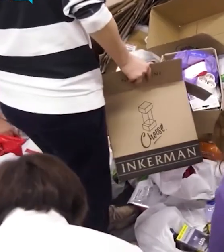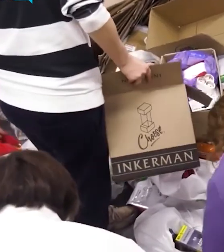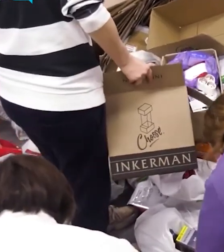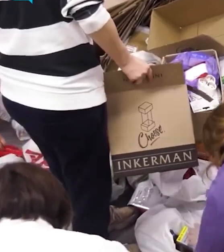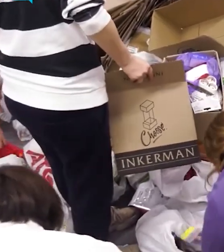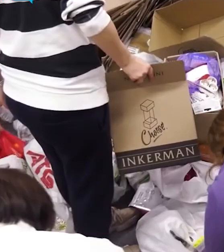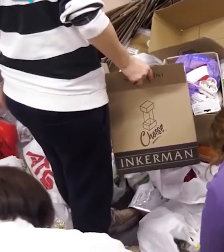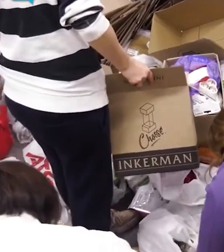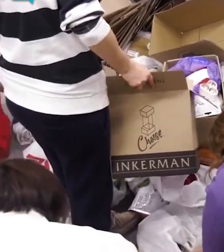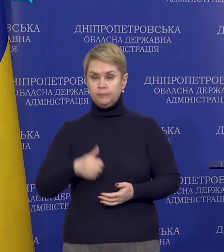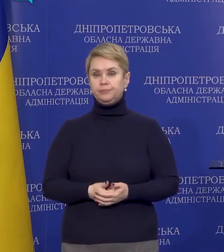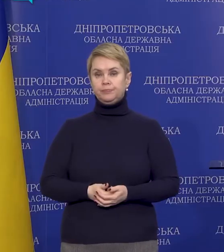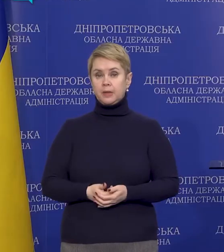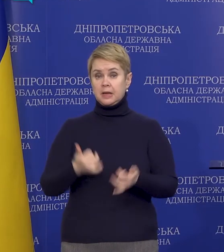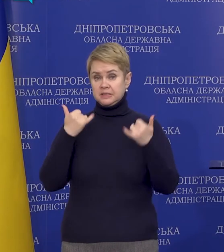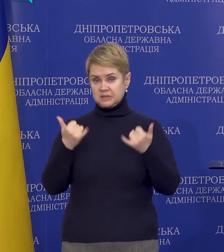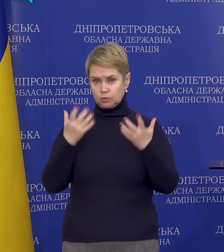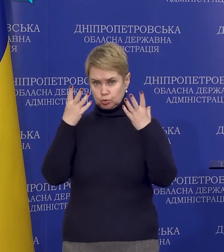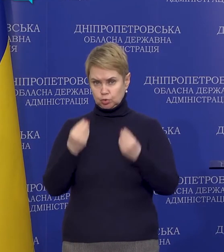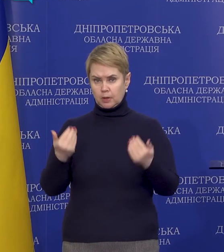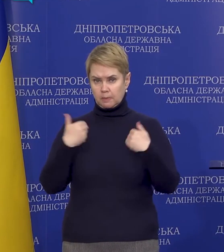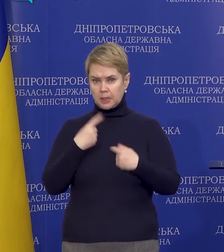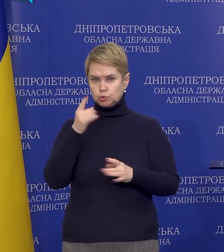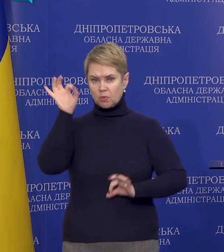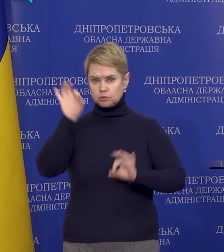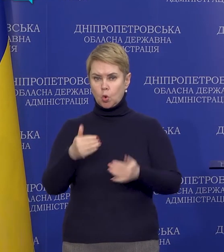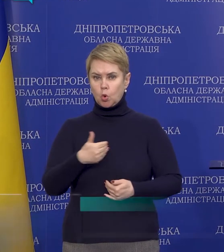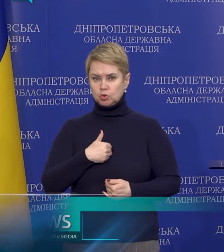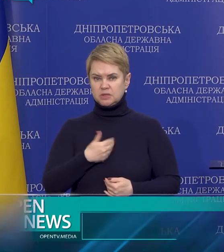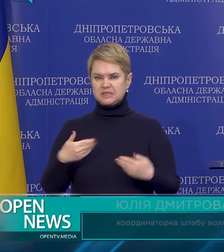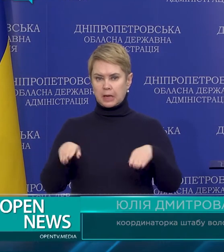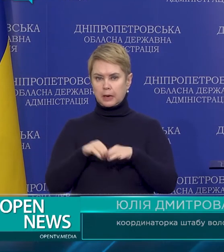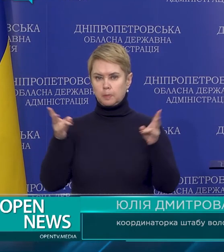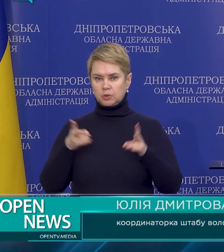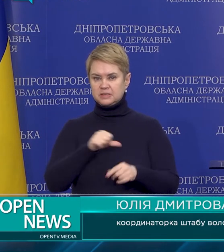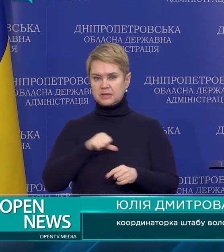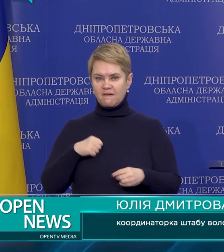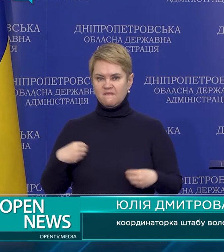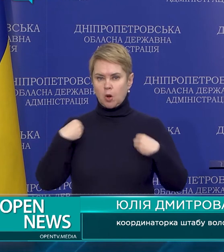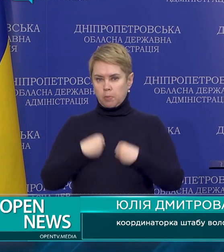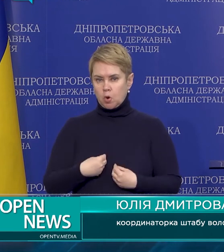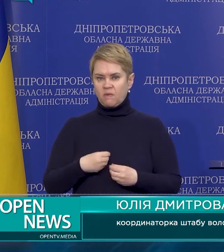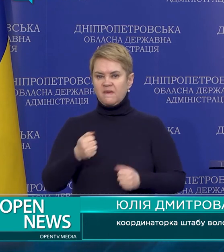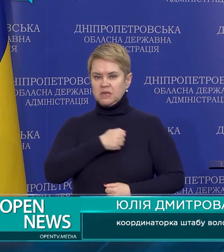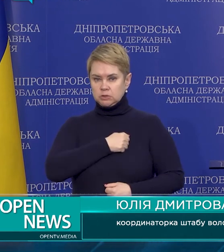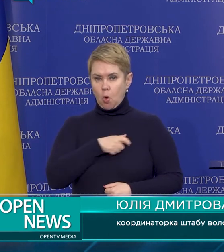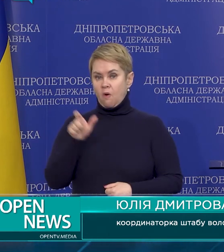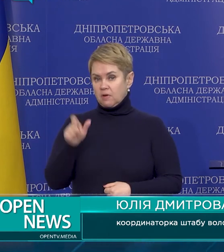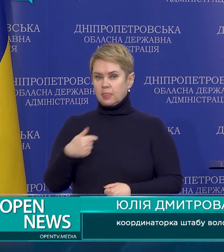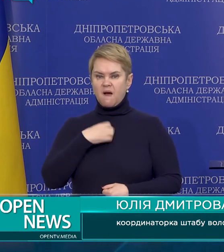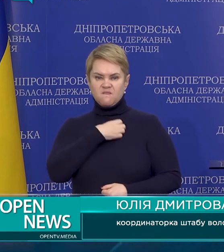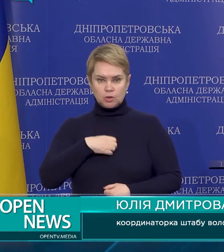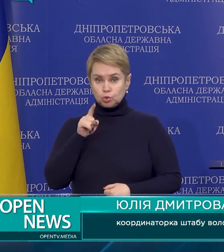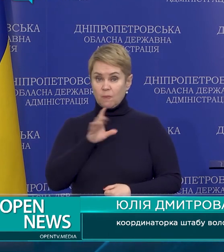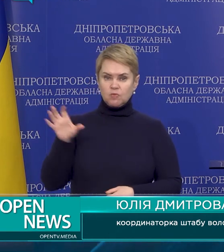Дніпра у соцмережах. Сьогоднішній день ми на 100% хочемо закрити потребу саме в екіпіровці військових. Нам дуже важливо, щоб вони